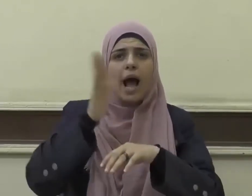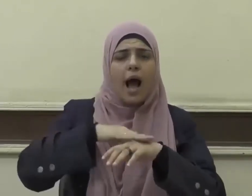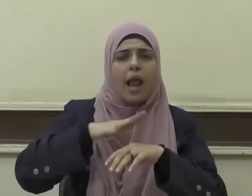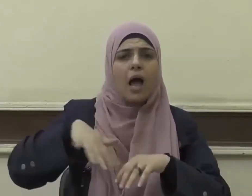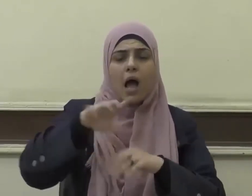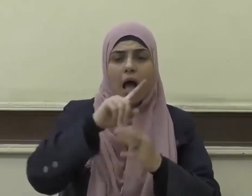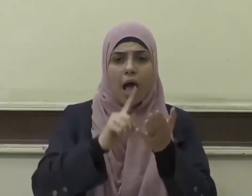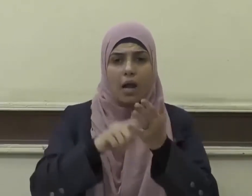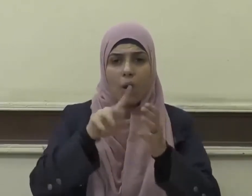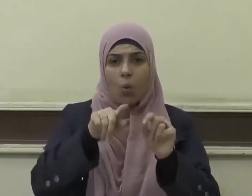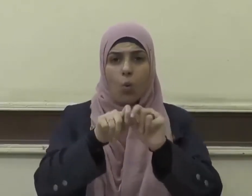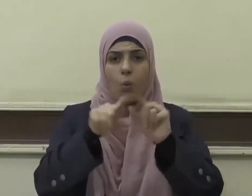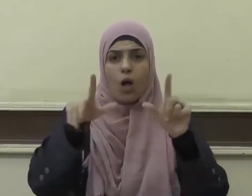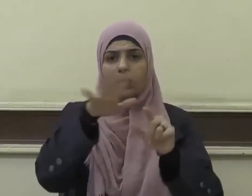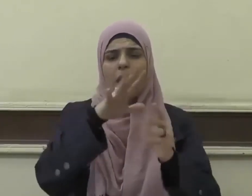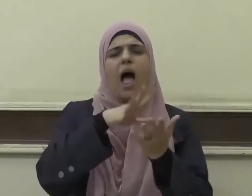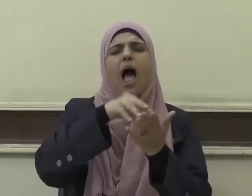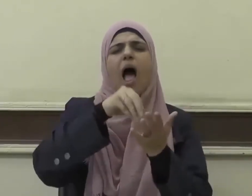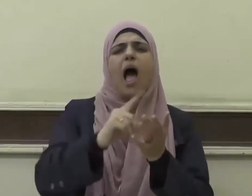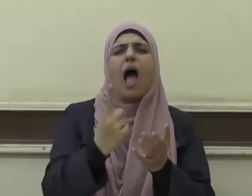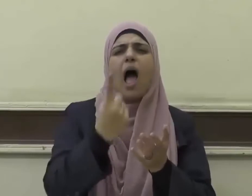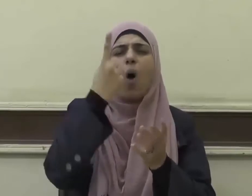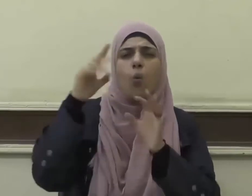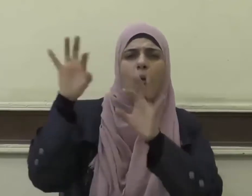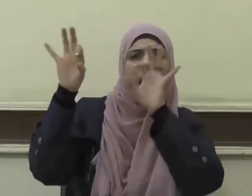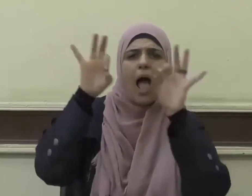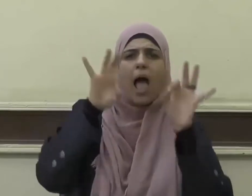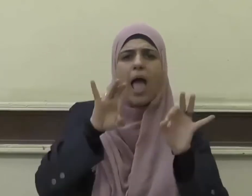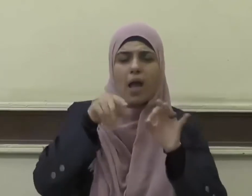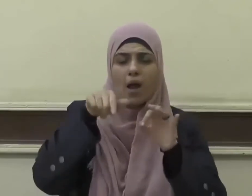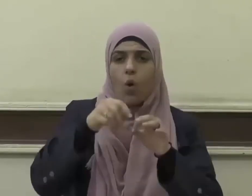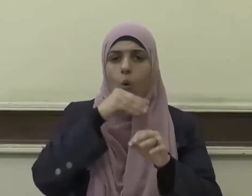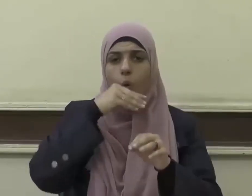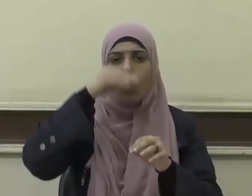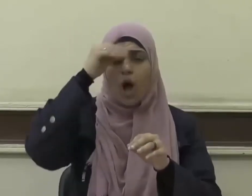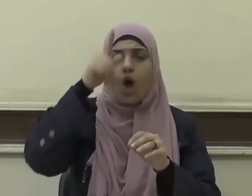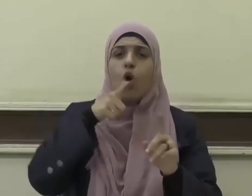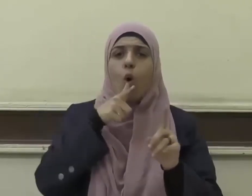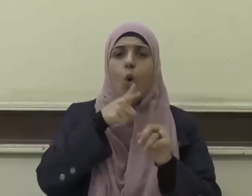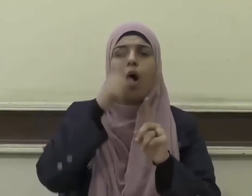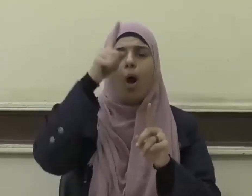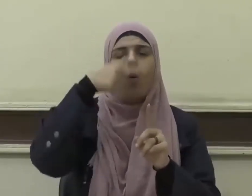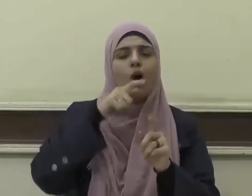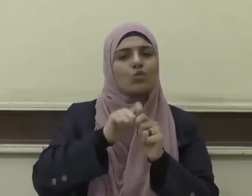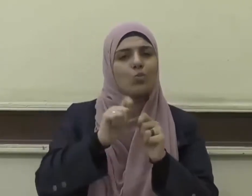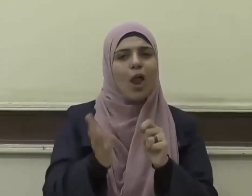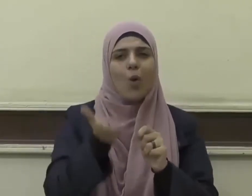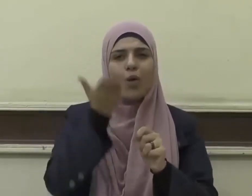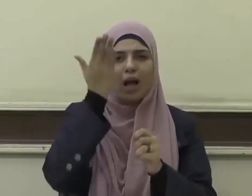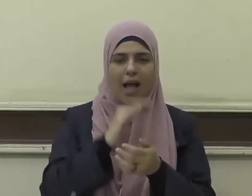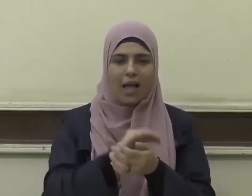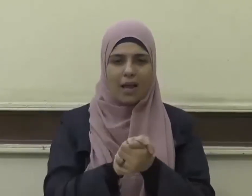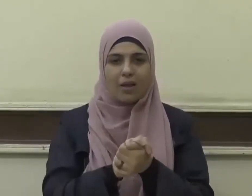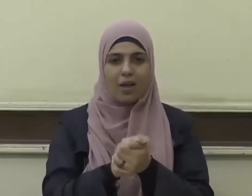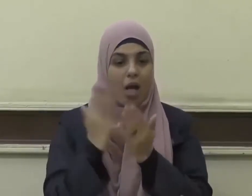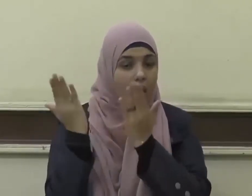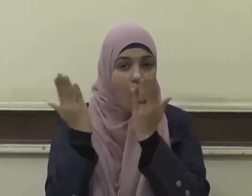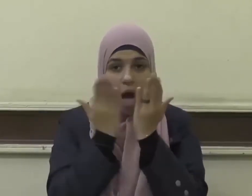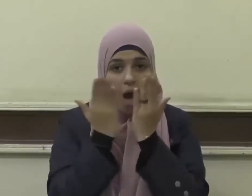أول ما نزل من القرآن الكريم هو قول الله سبحانه اقرأ باسم